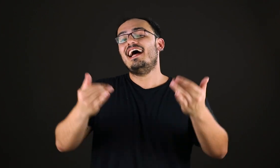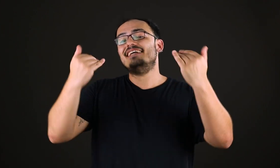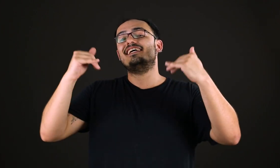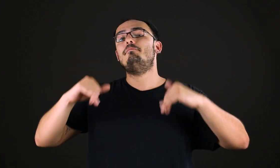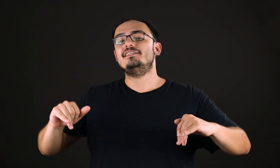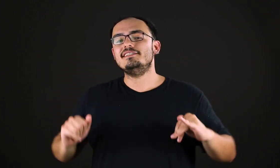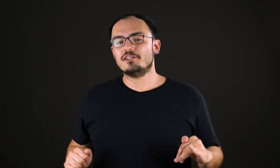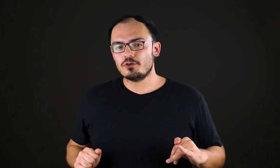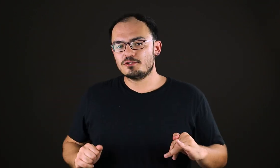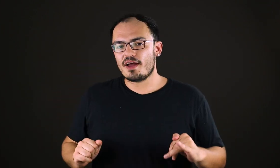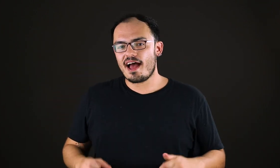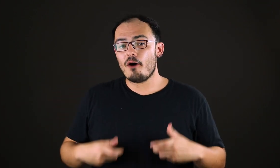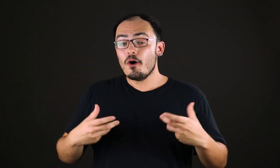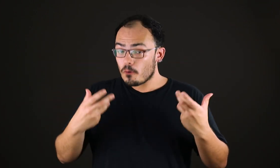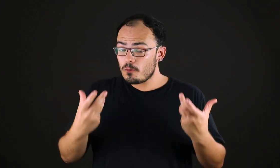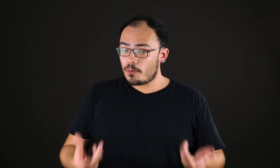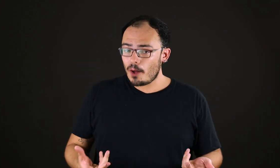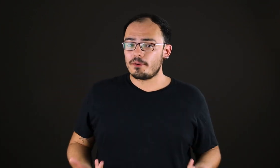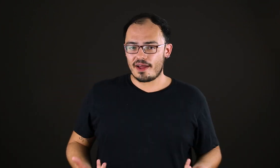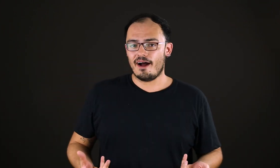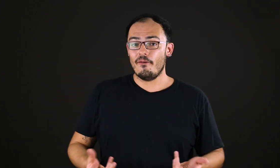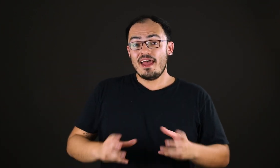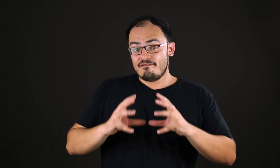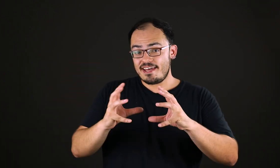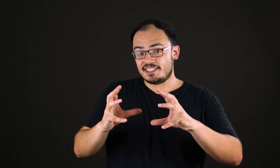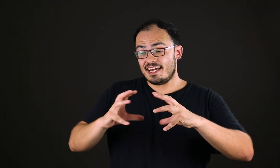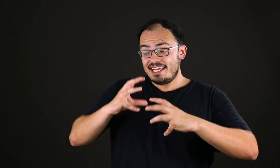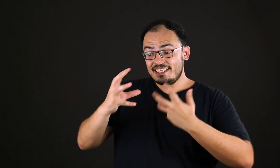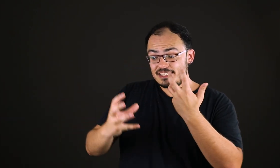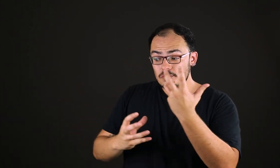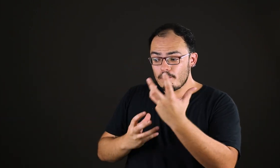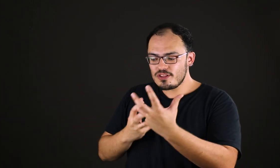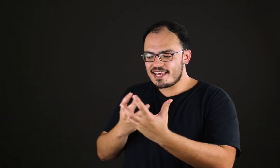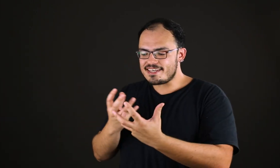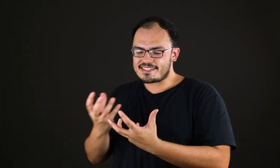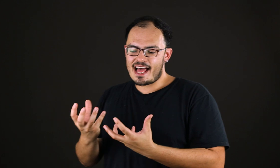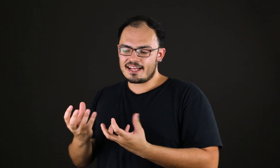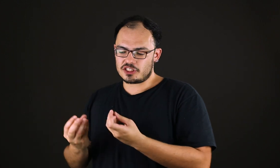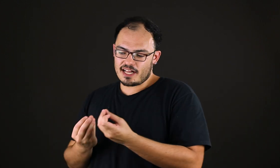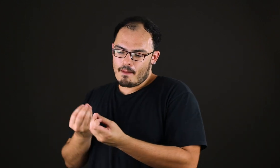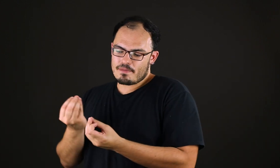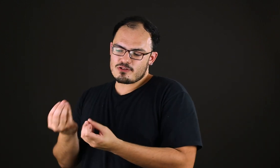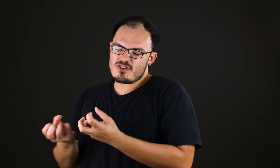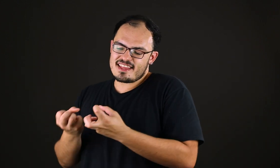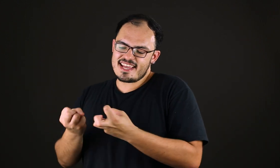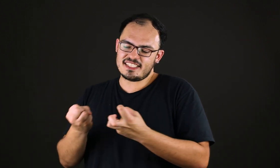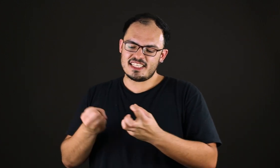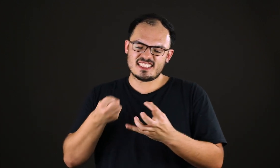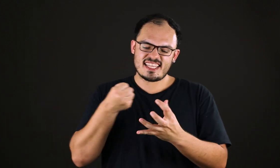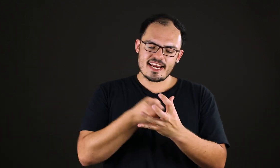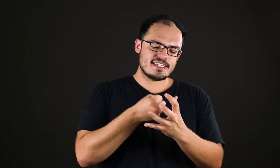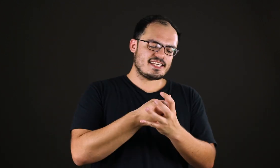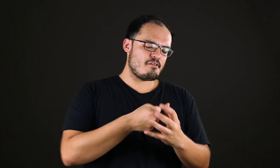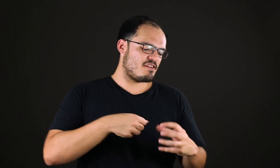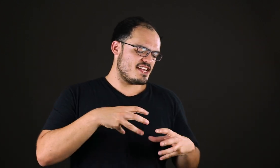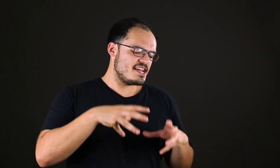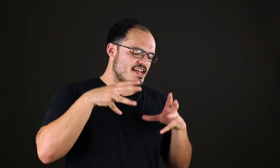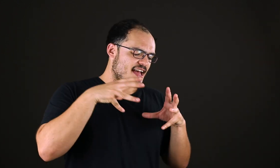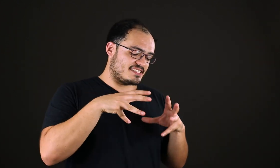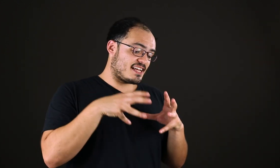as representações do real com o próprio real. Veja, então, na modernidade, a pintura deixa de ter que se referir a se